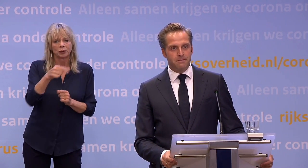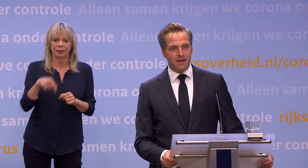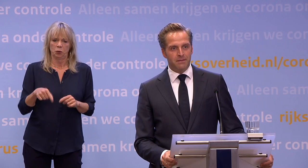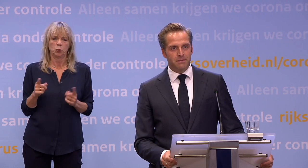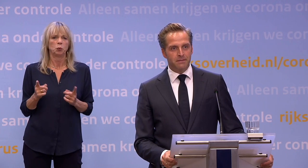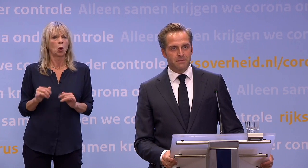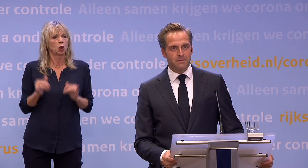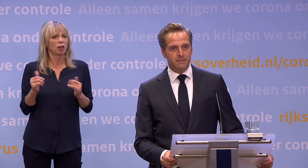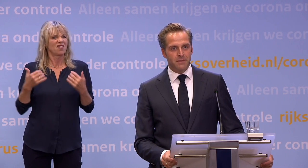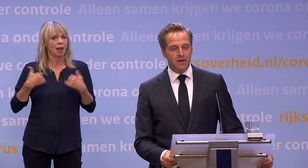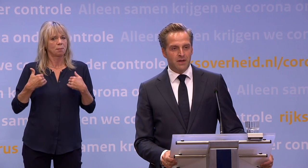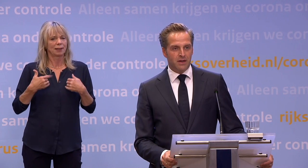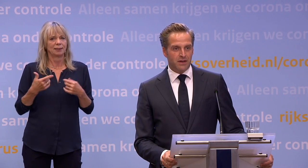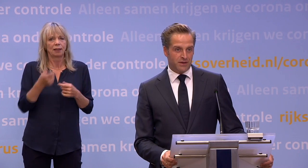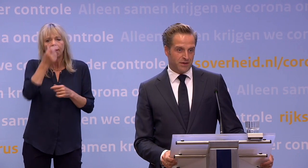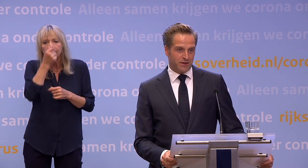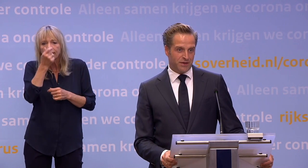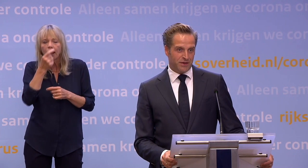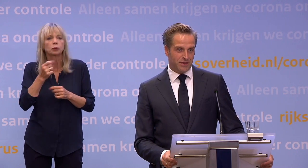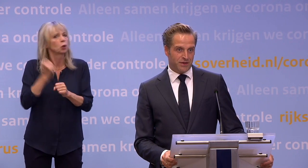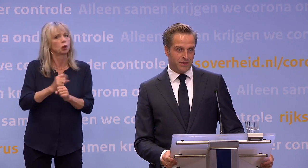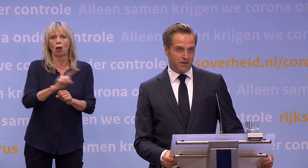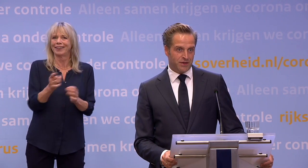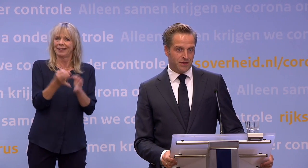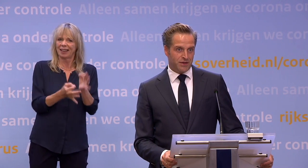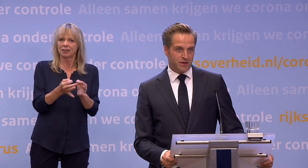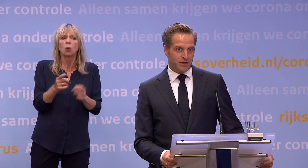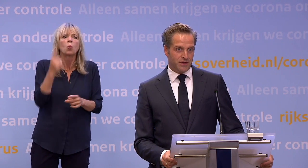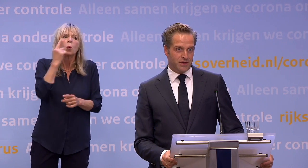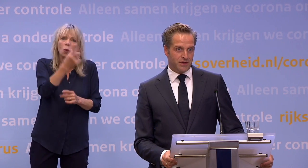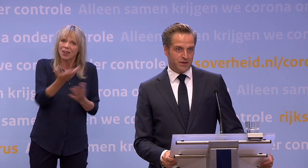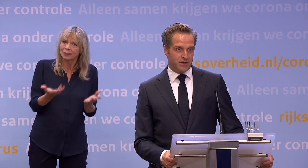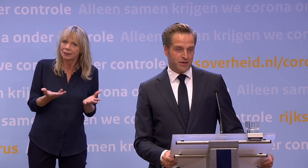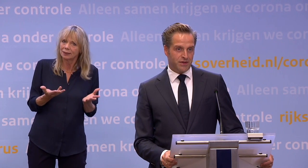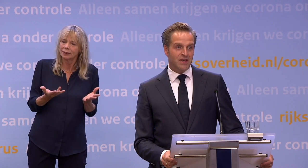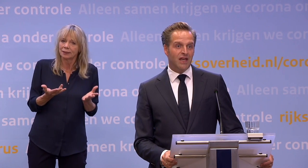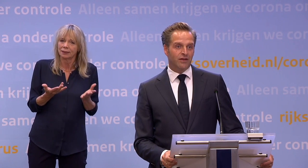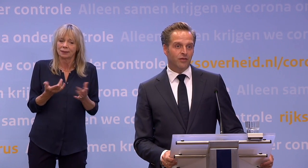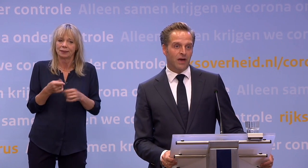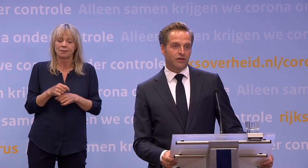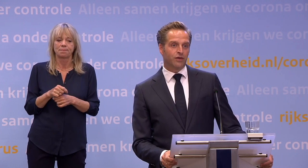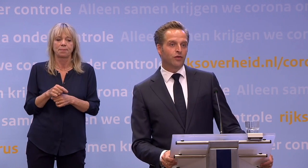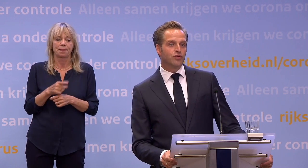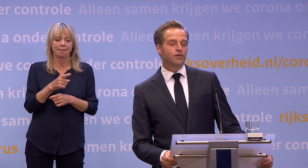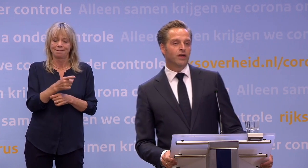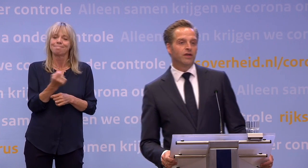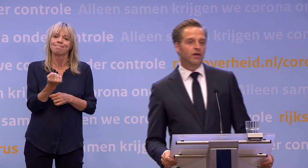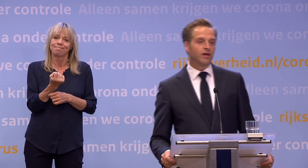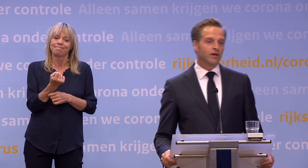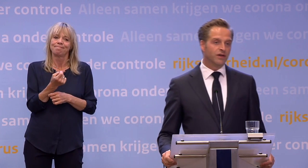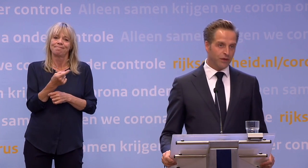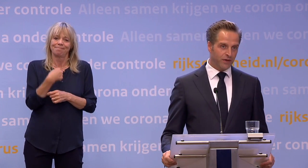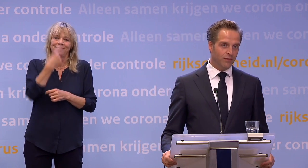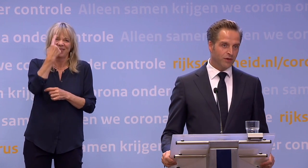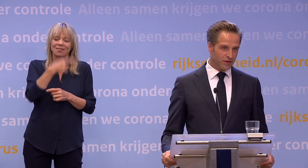testen. Hoe weet u dat? Ik bedoel, is dat dan op basis van verwachtingen die jullie misschien hadden van het aantal mensen? Nee, dat is op basis van het onderzoek van